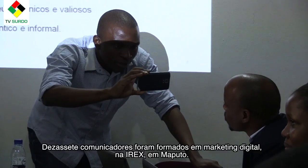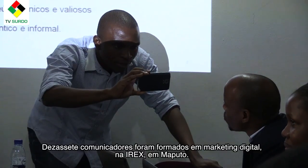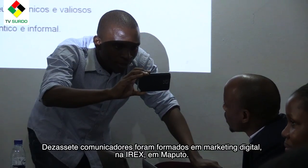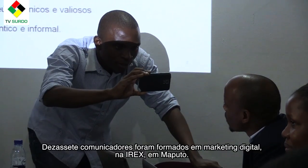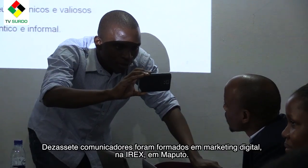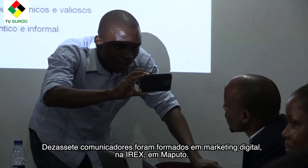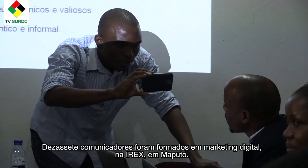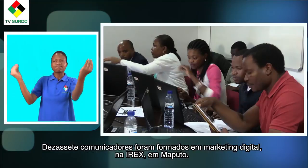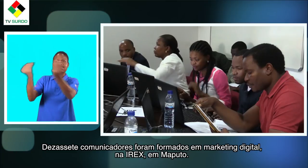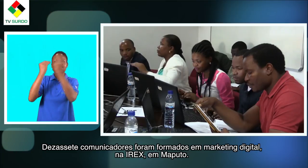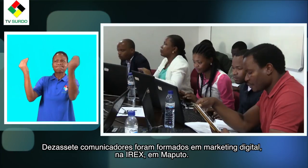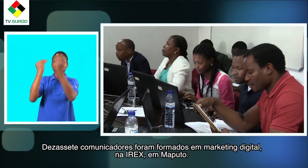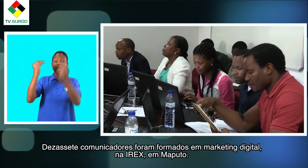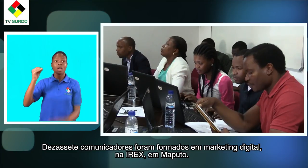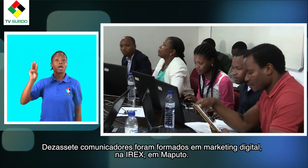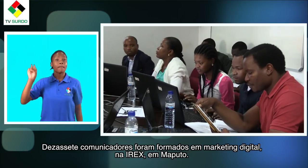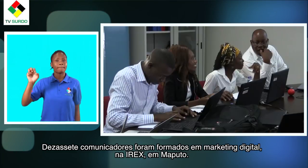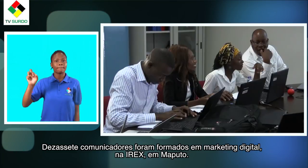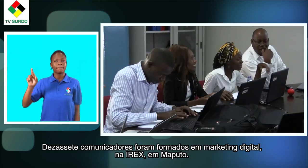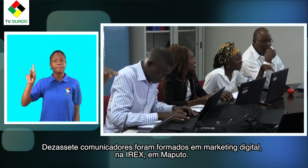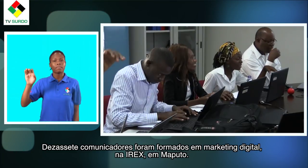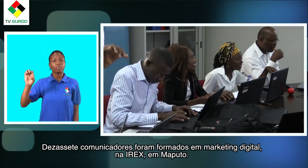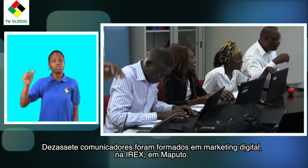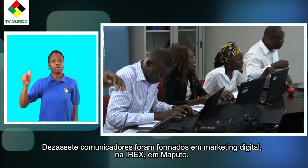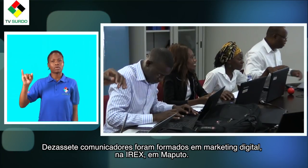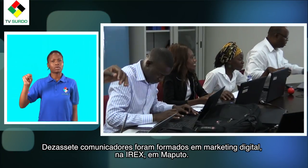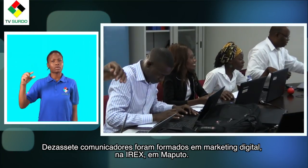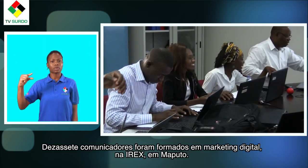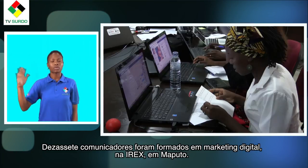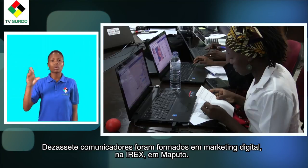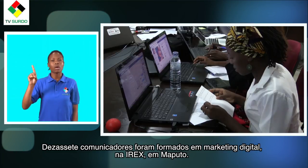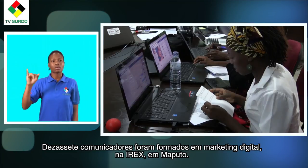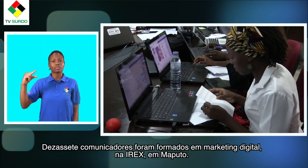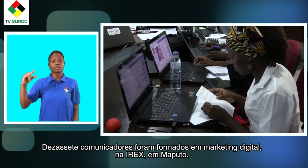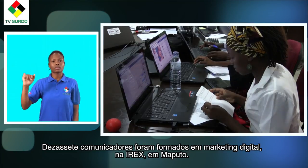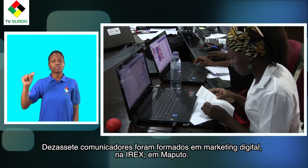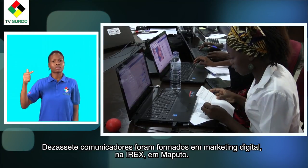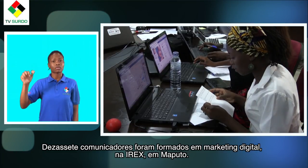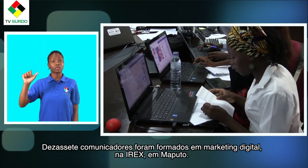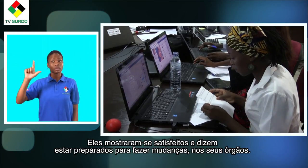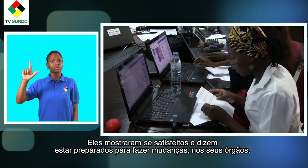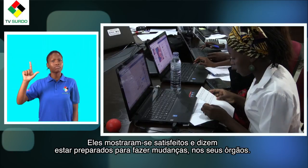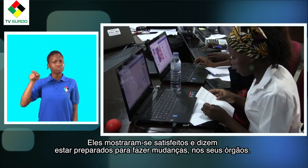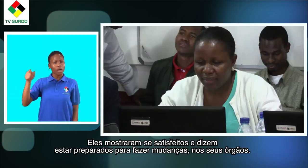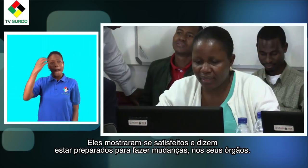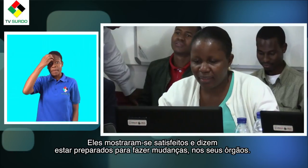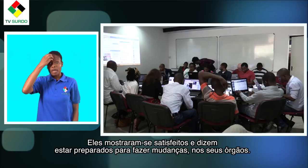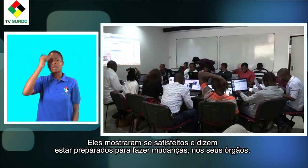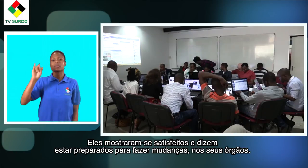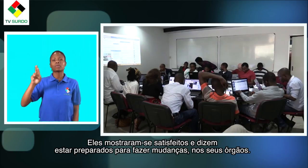17 comunicadores foram formados em marketing digital na EREX em Maputo. Eles mostraram-se satisfeitos e dizem estar